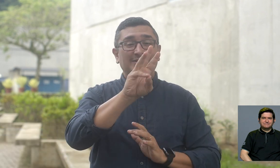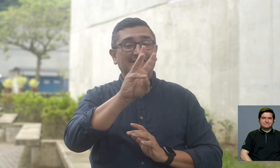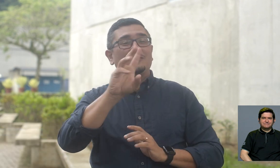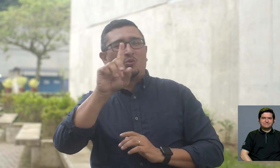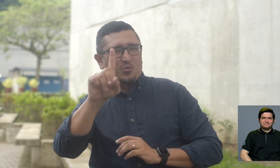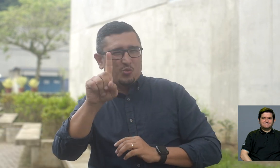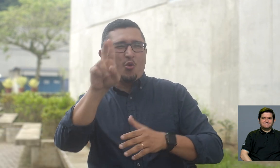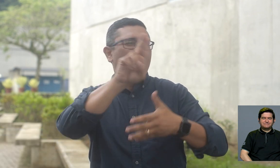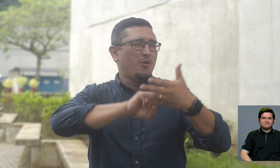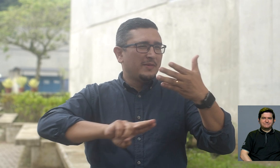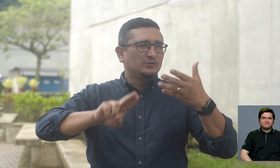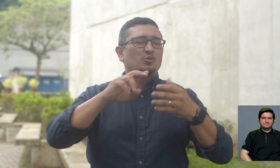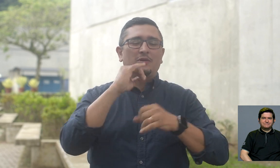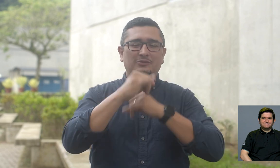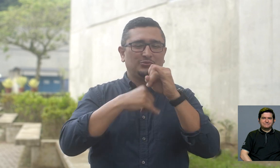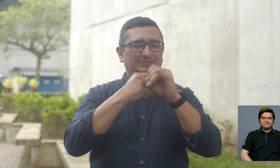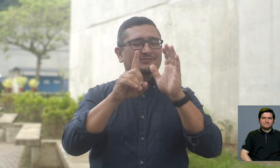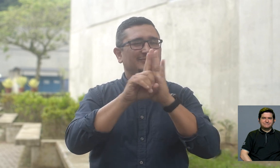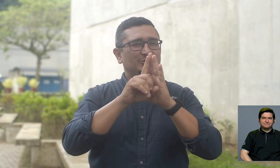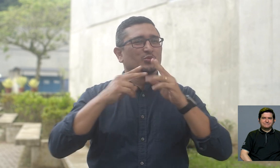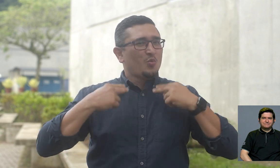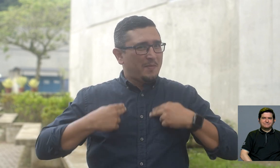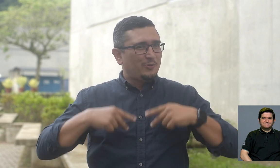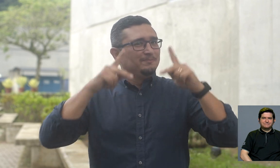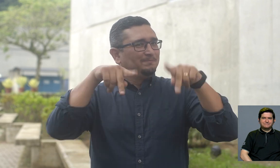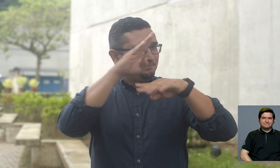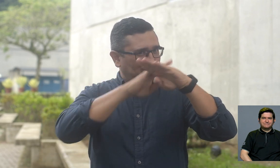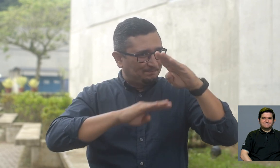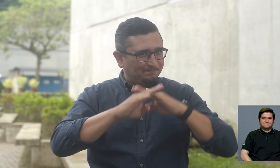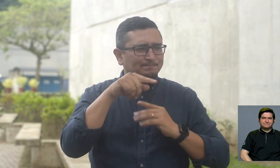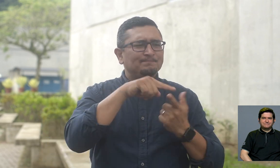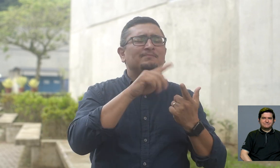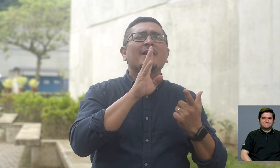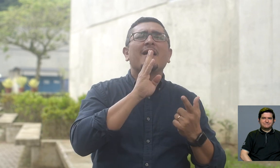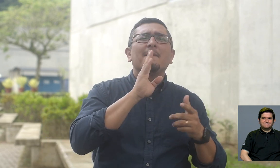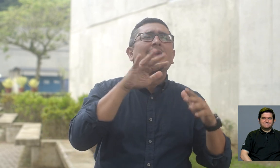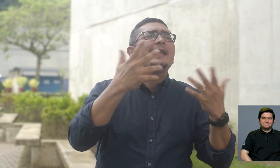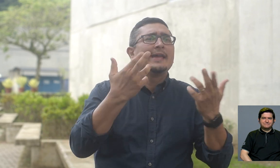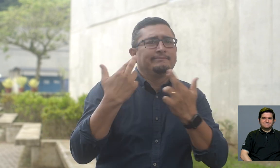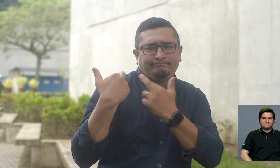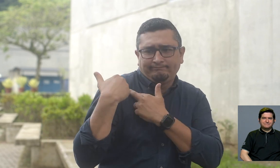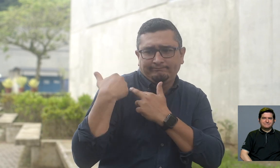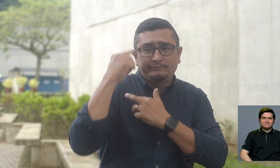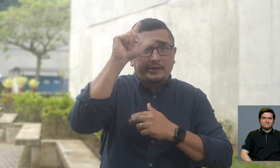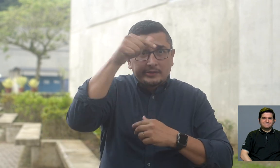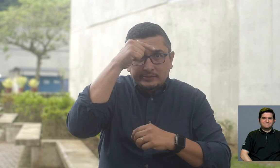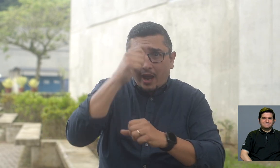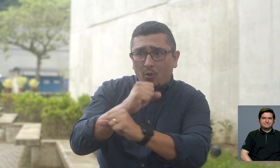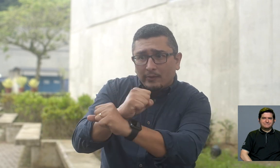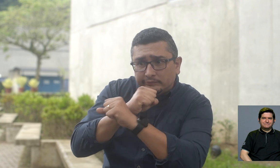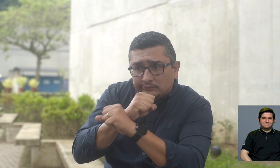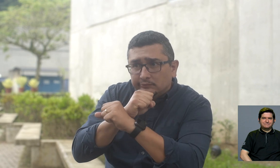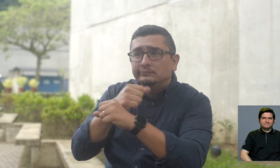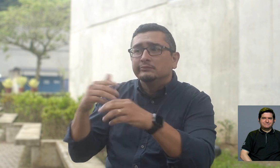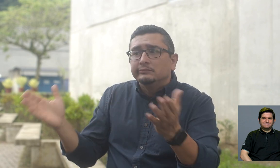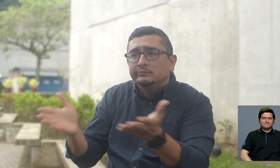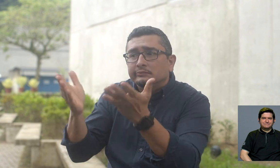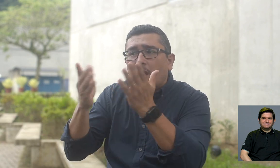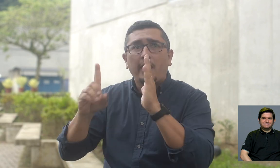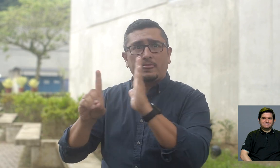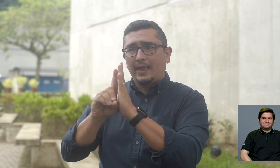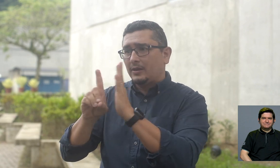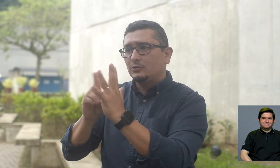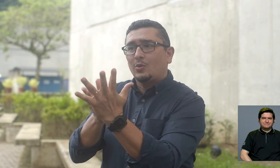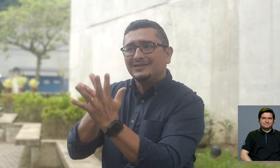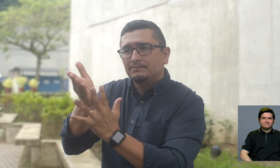Y también en la ley 8661, que es la Convención de Derechos de las Personas con Discapacidad de la ONU, se habla de la